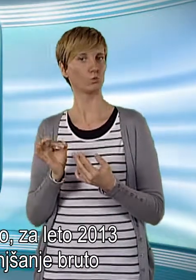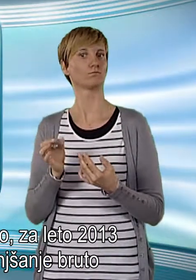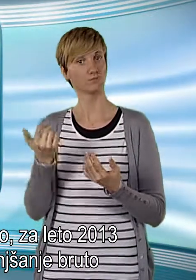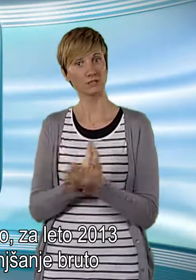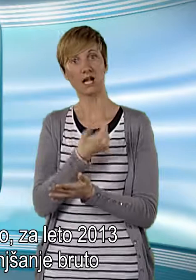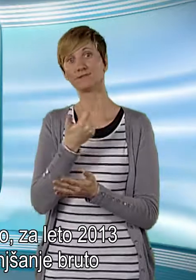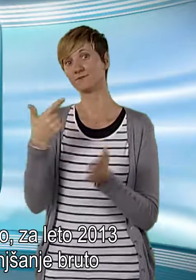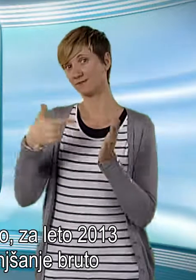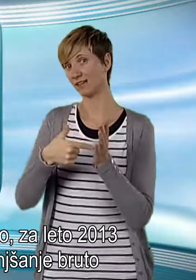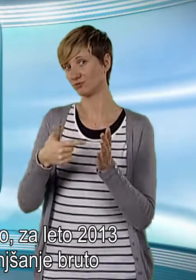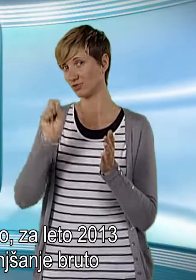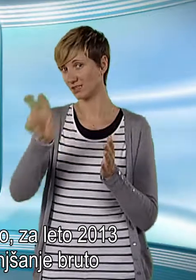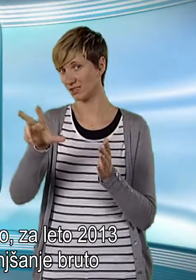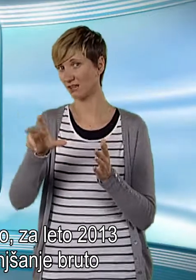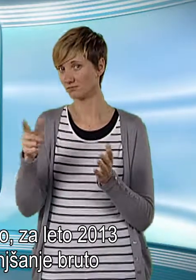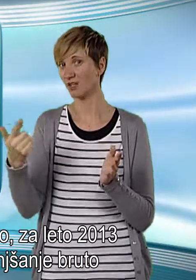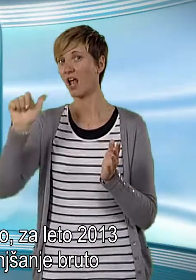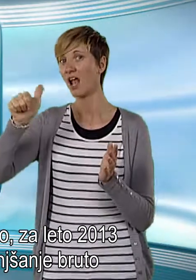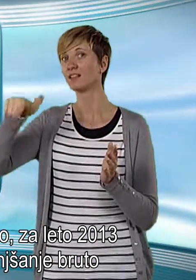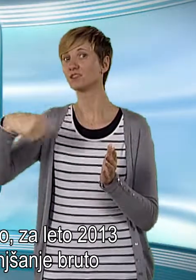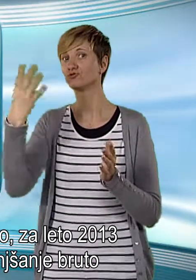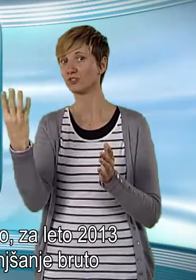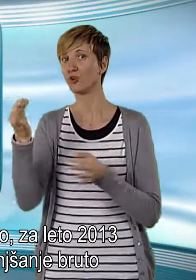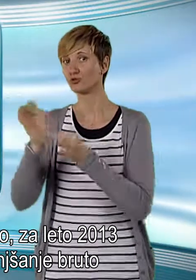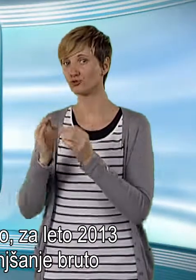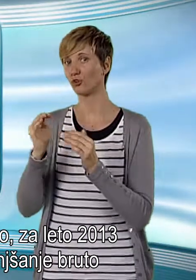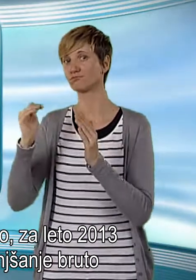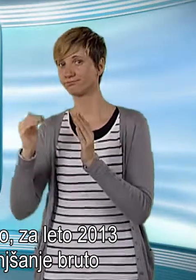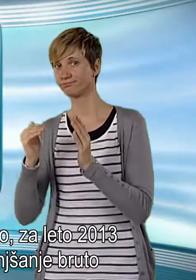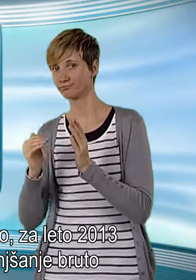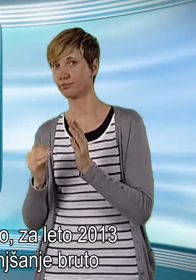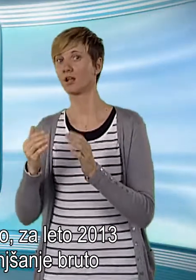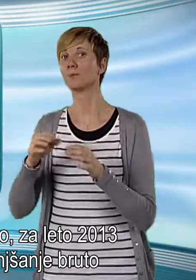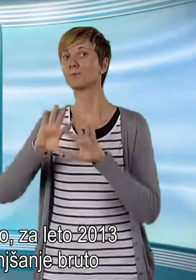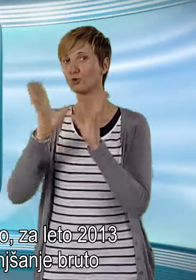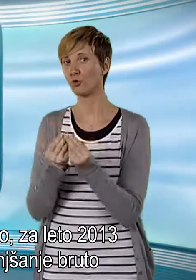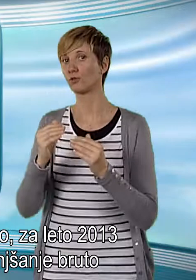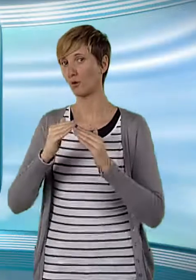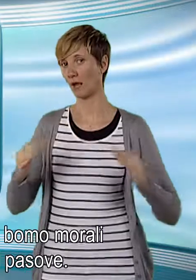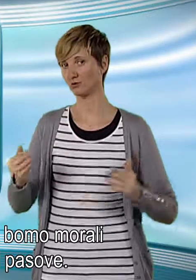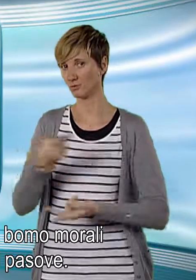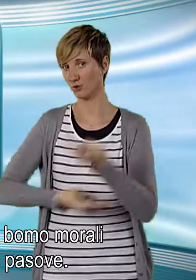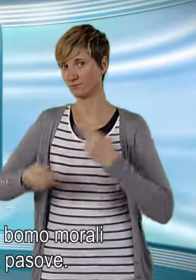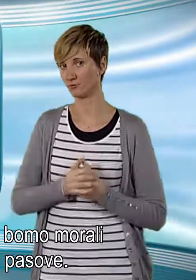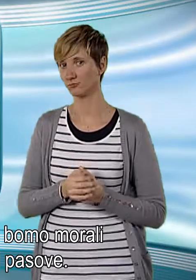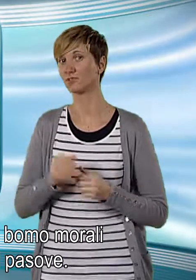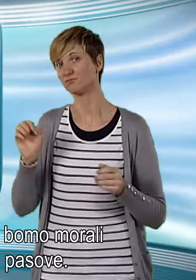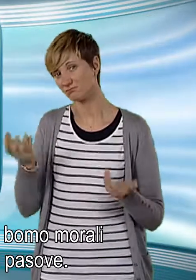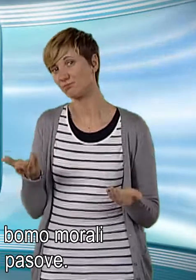pa 1,4 odstotno zmanjšanje brutodomačega proizvoda, bomo morali še dolgo zatiskati pasove.